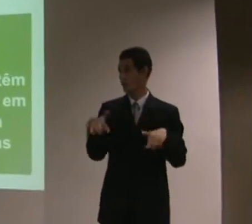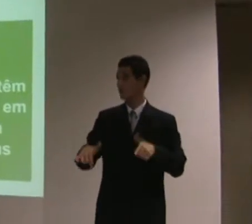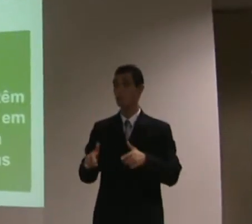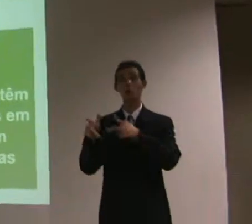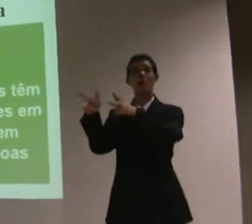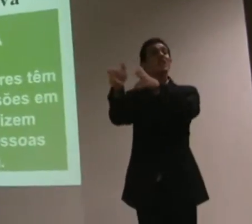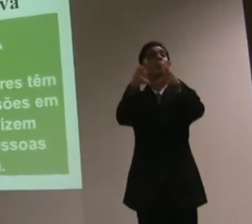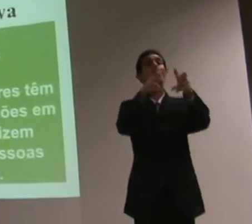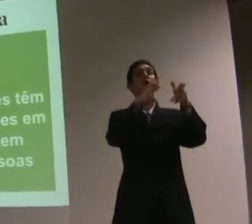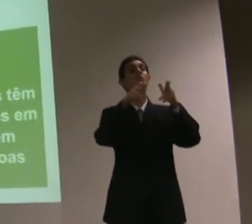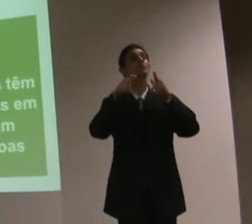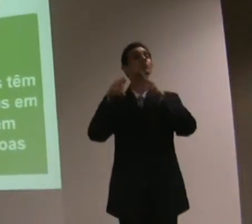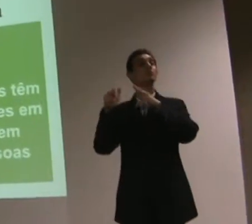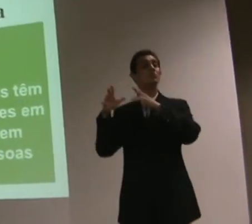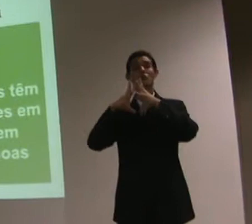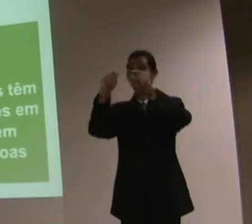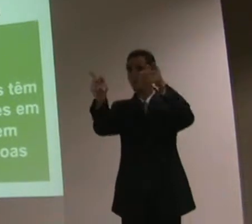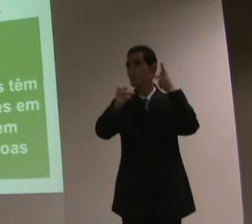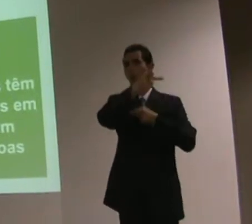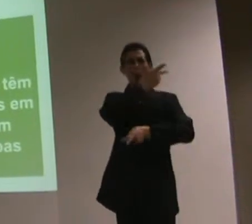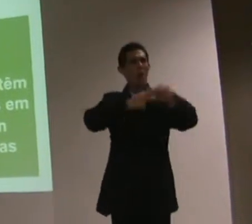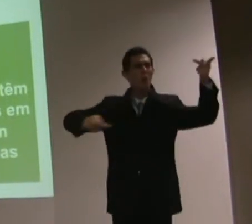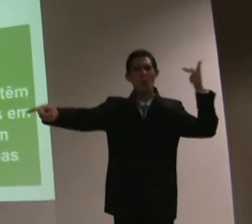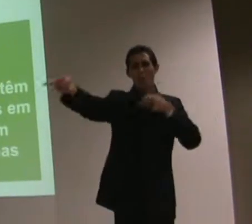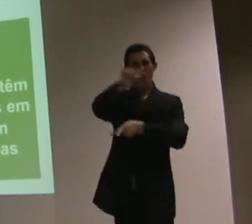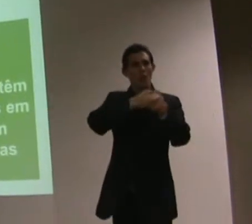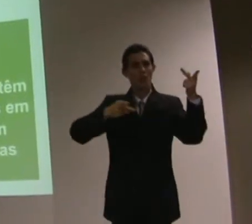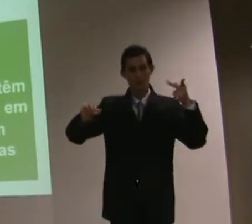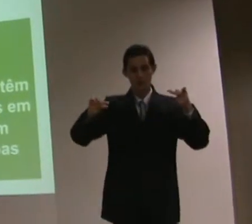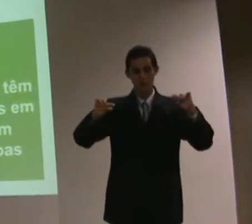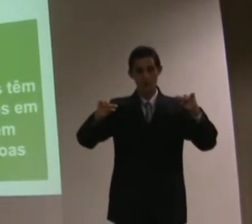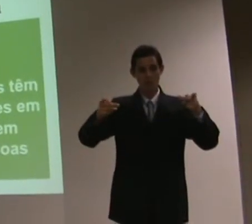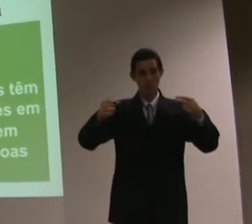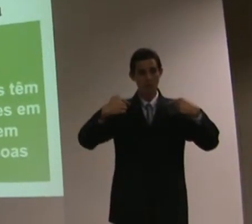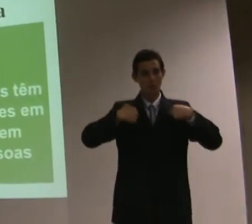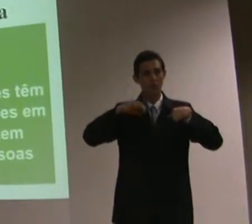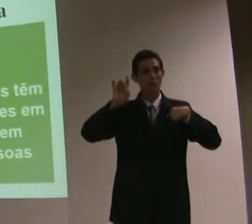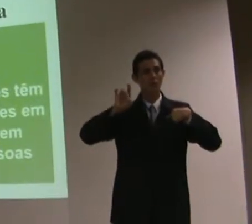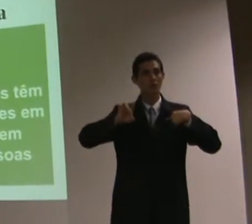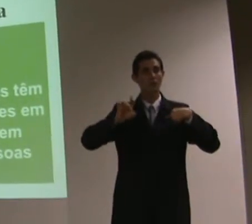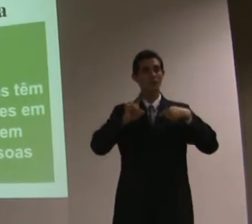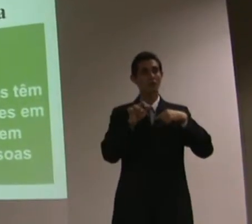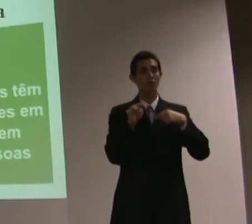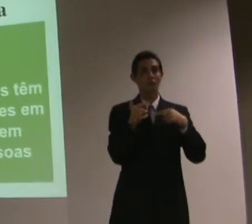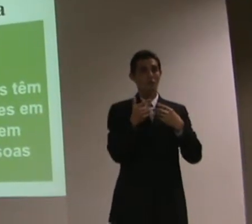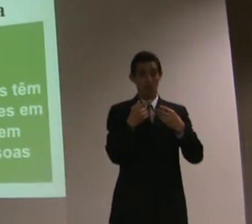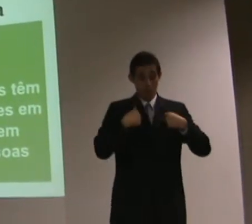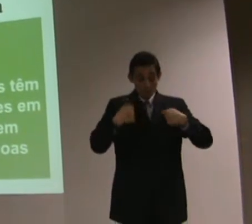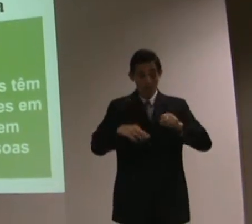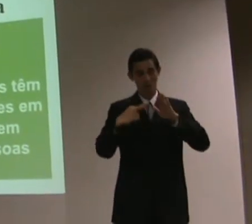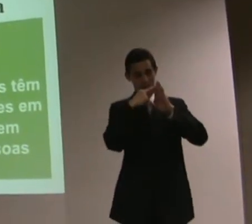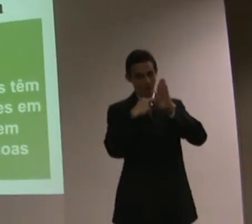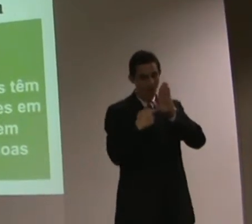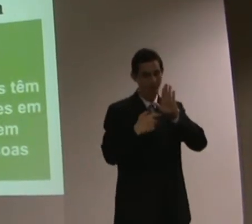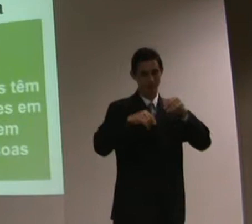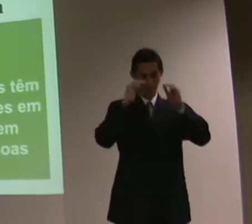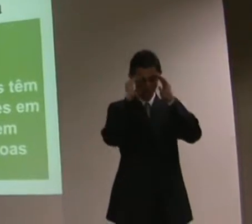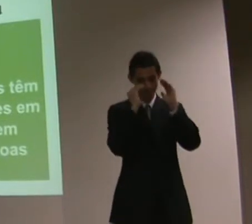outros. Então, como os outros, esse trabalhador com deficiência precisa seguir, sim, as normas da empresa, precisa seguir as orientações do